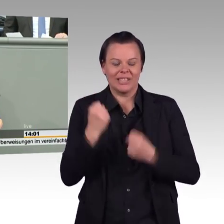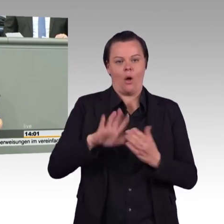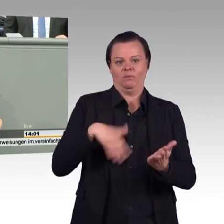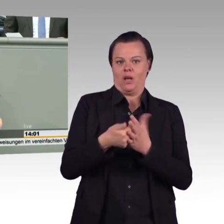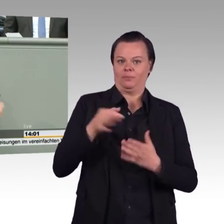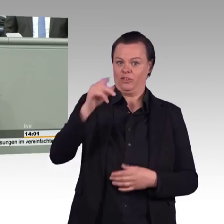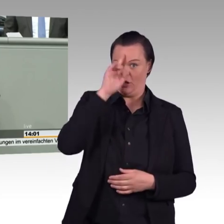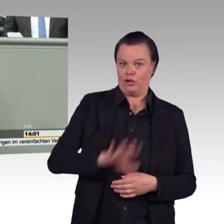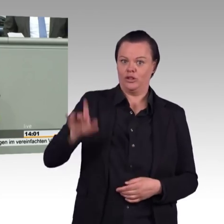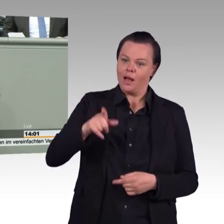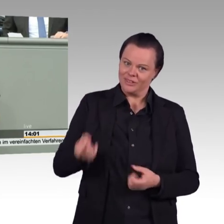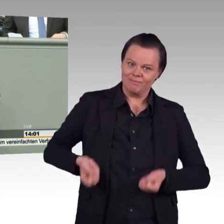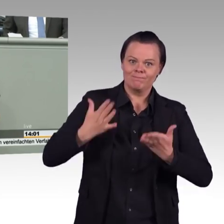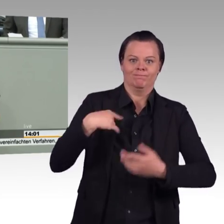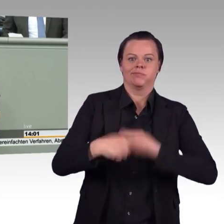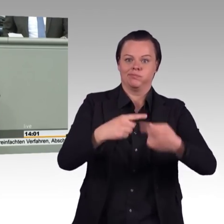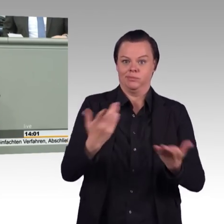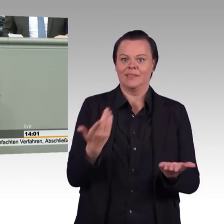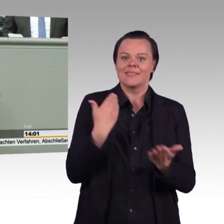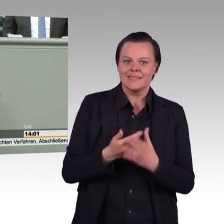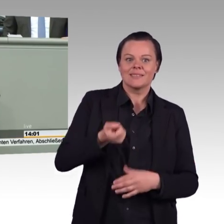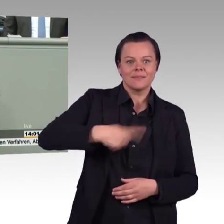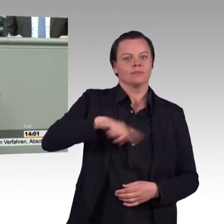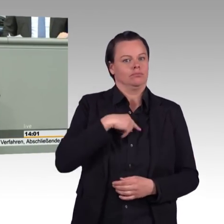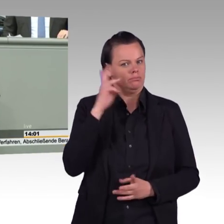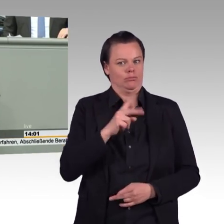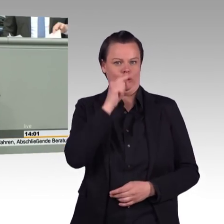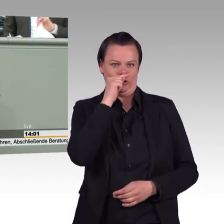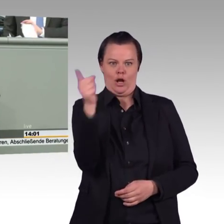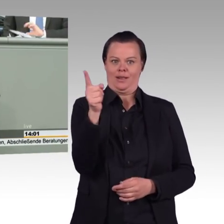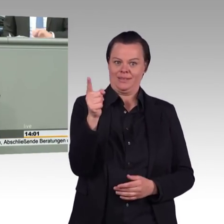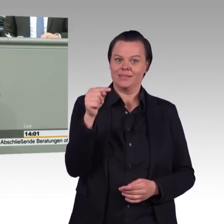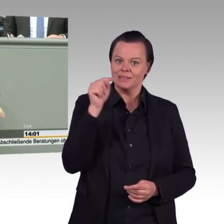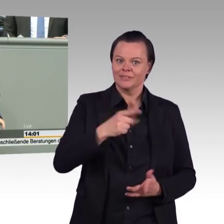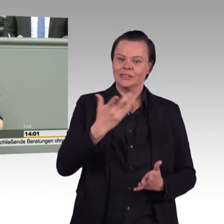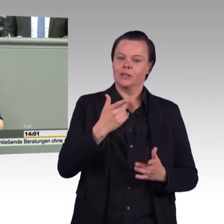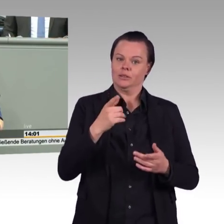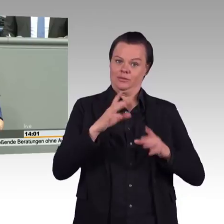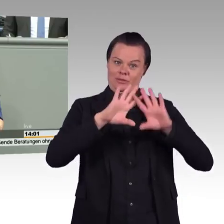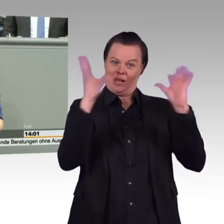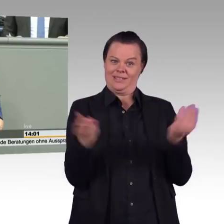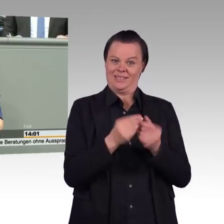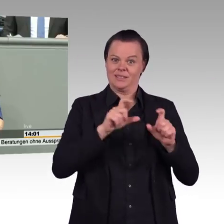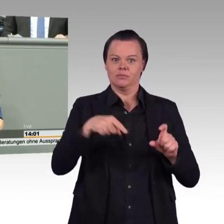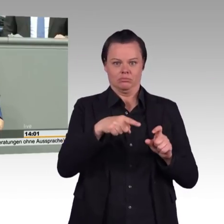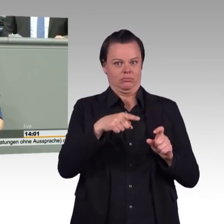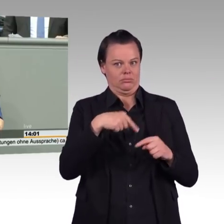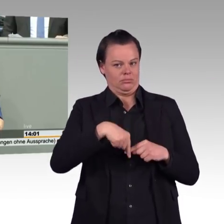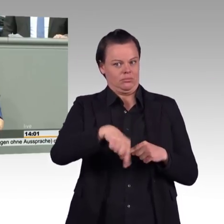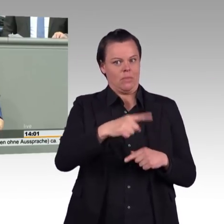andere Aufgabe. Ich glaube, das wird die schwere Aufgabe haben. Weil wir das mit den Beschäftigten, mit den Arbeitnehmerinnen und Arbeitnehmern gemeinsam machen wollen. Weil